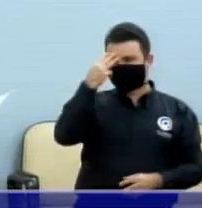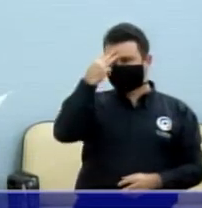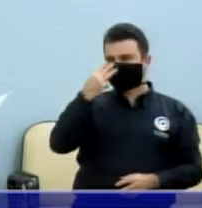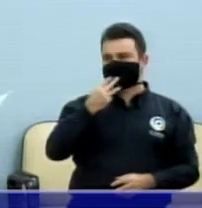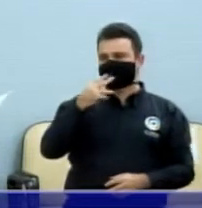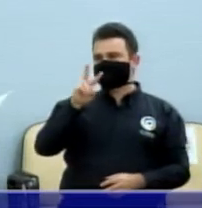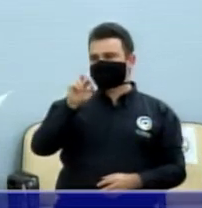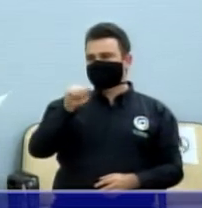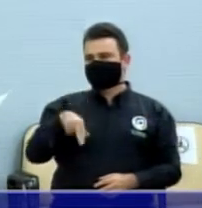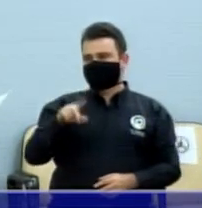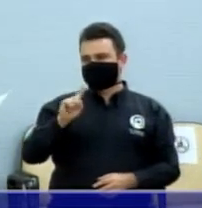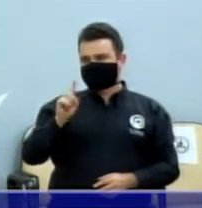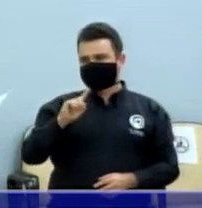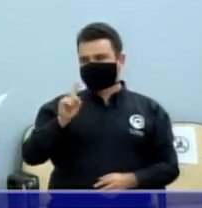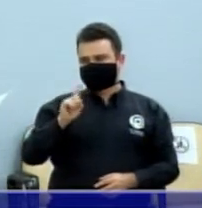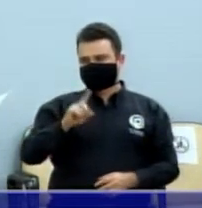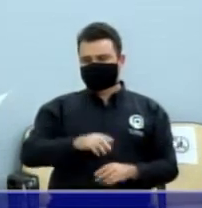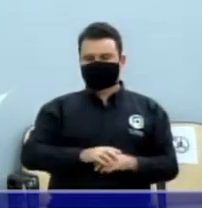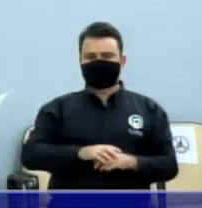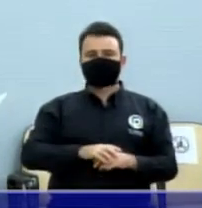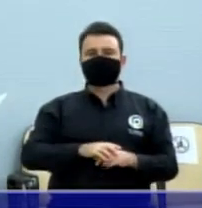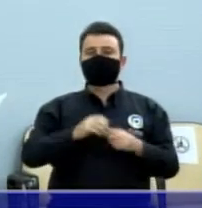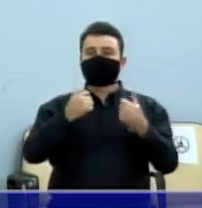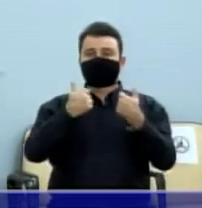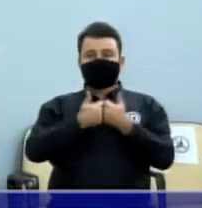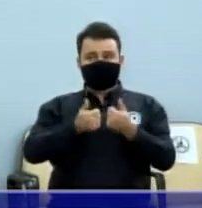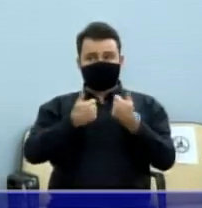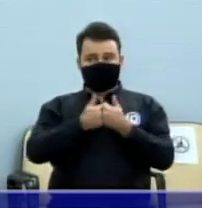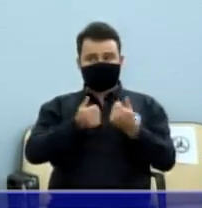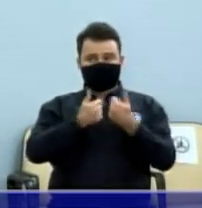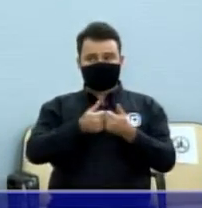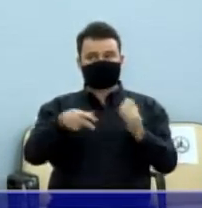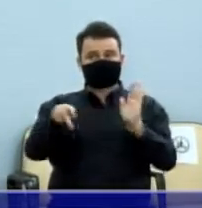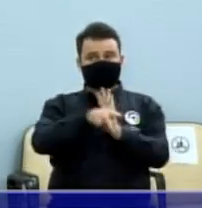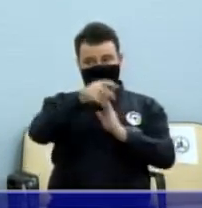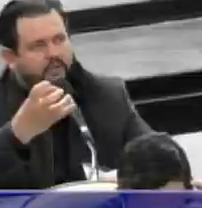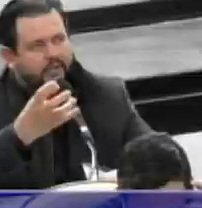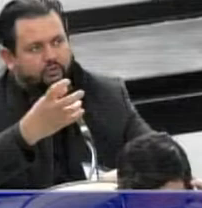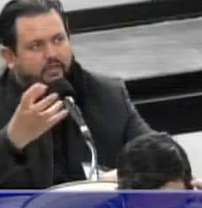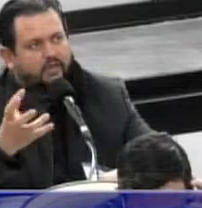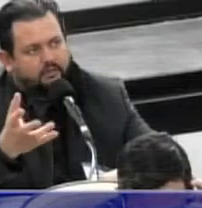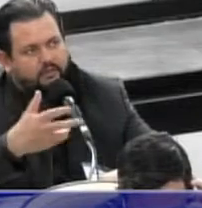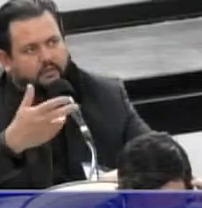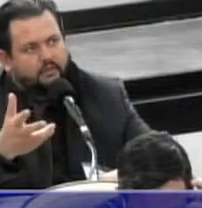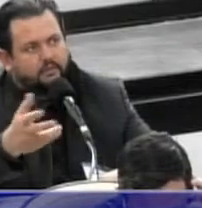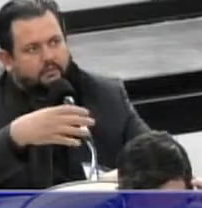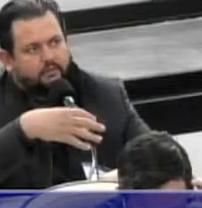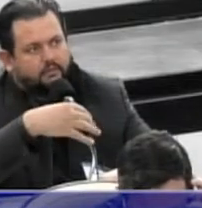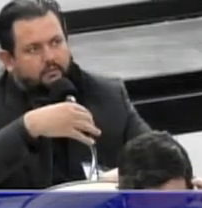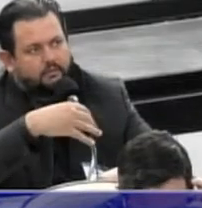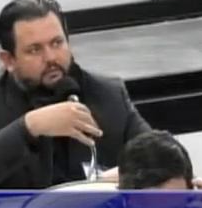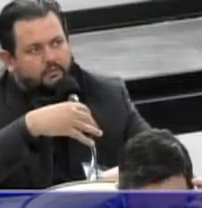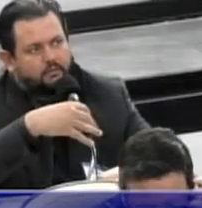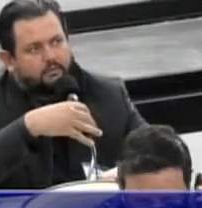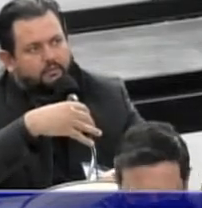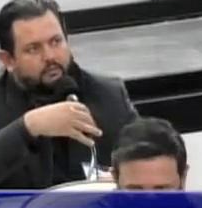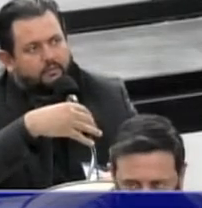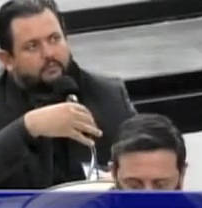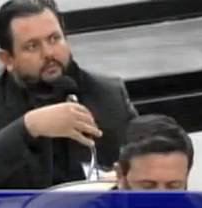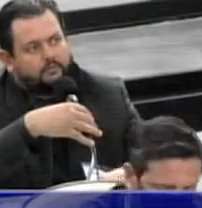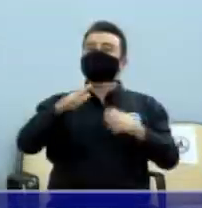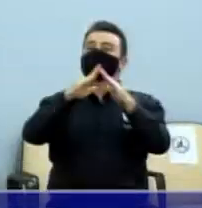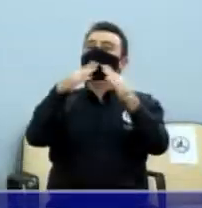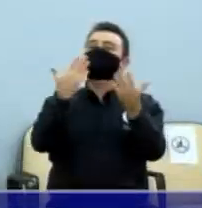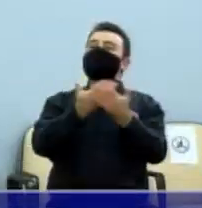É só os ônibus escolares do município de São José do Rio Preto. Que é muito lotado de criança e... Lotado. As crianças vão brigando,